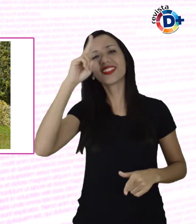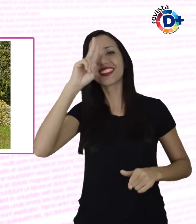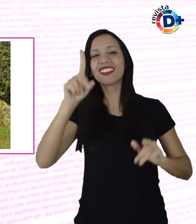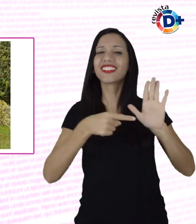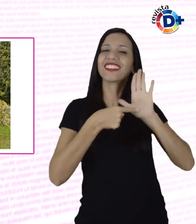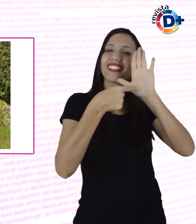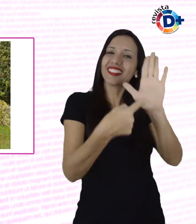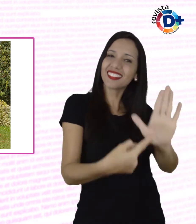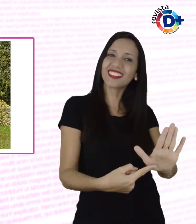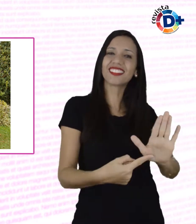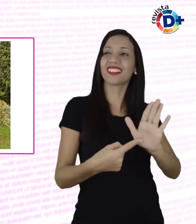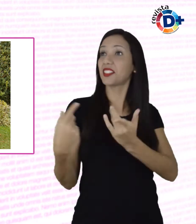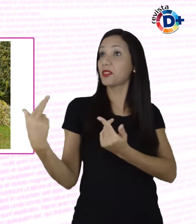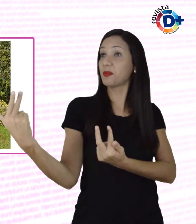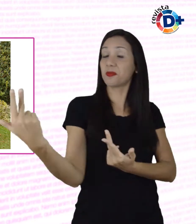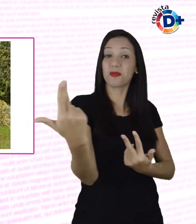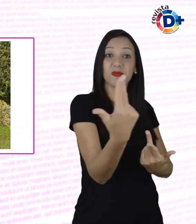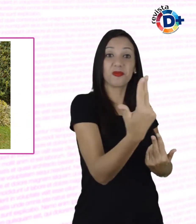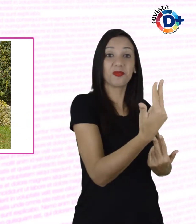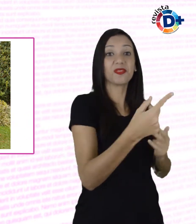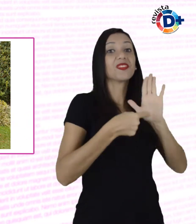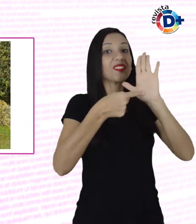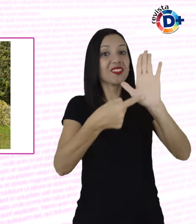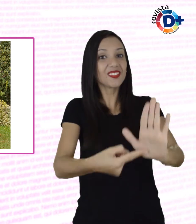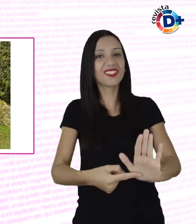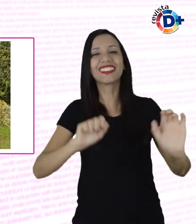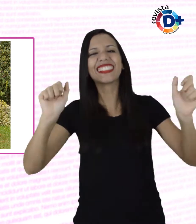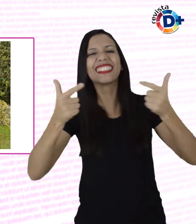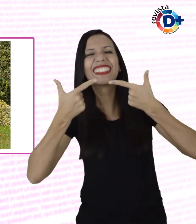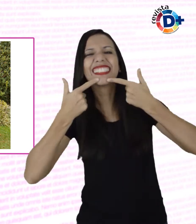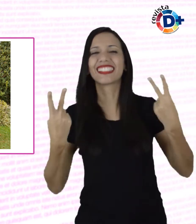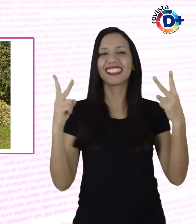outras alegrias, vitórias e frustrações.